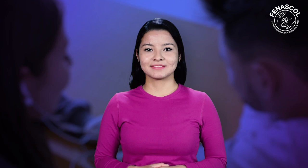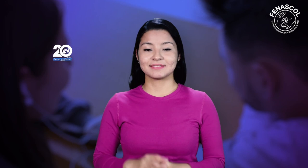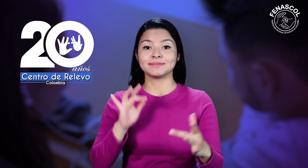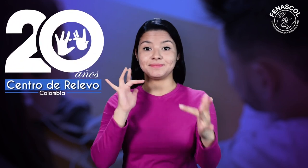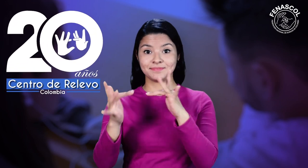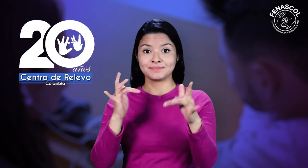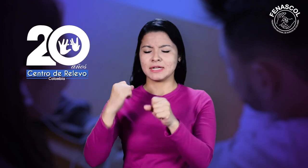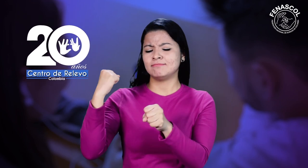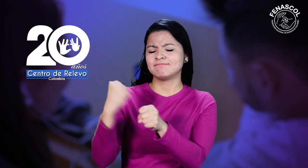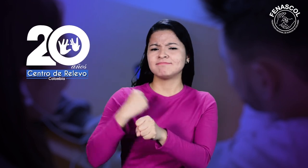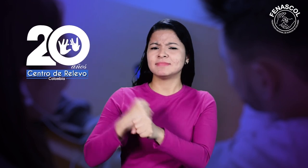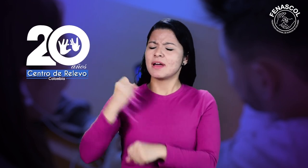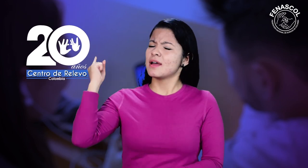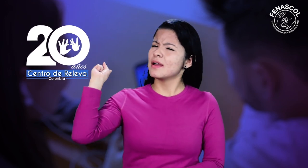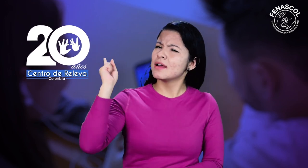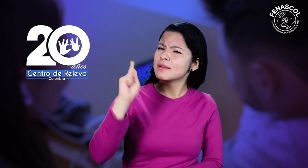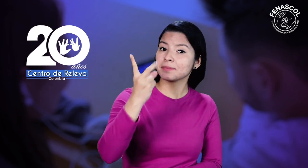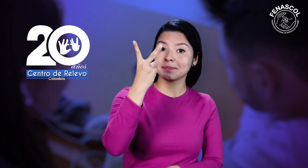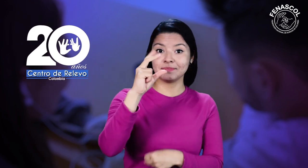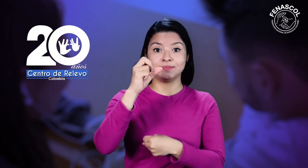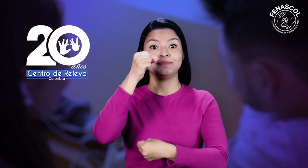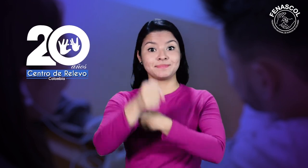En Centro de Relevo estamos celebrando 20 años de trabajo.